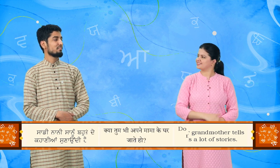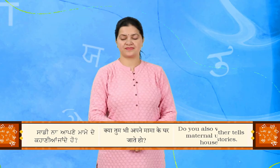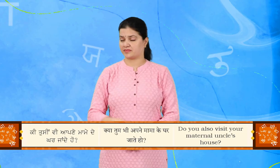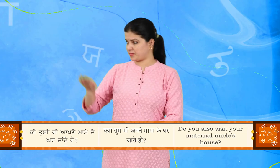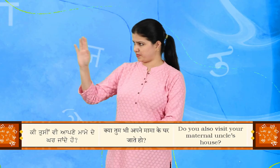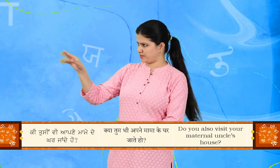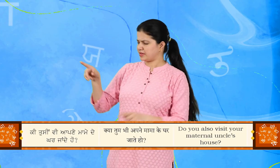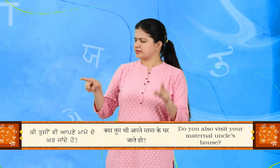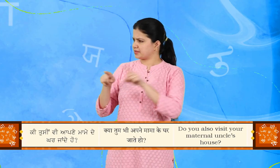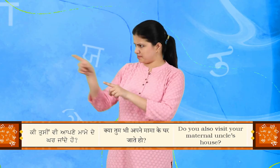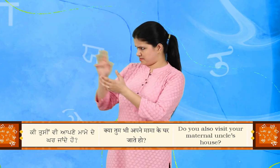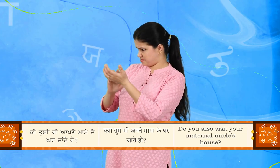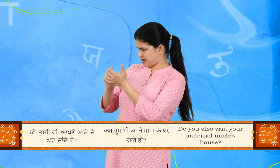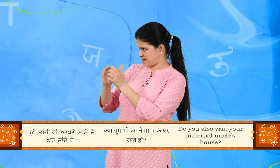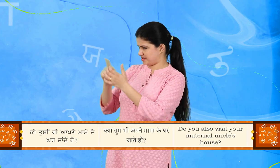की तुसी भी अपने मामे दे कर जानदे हो?